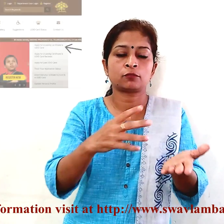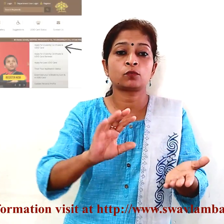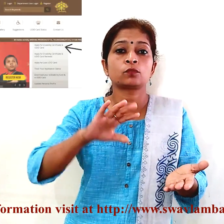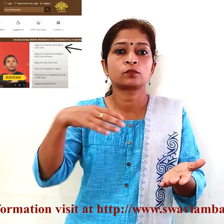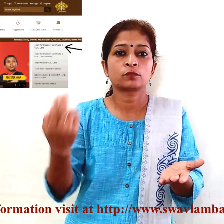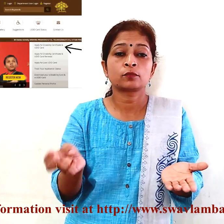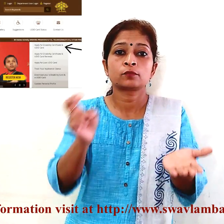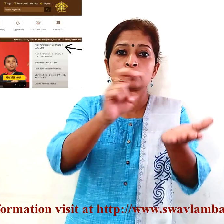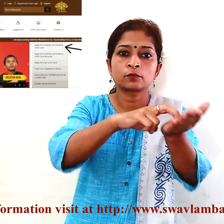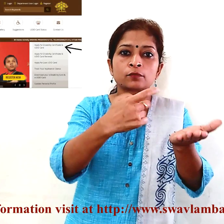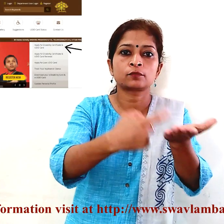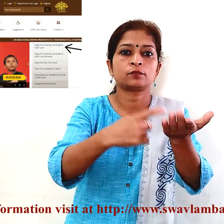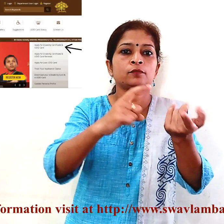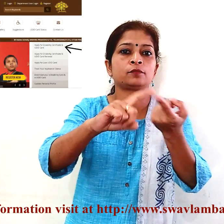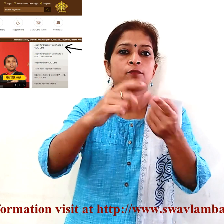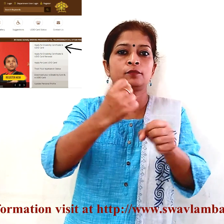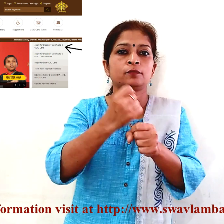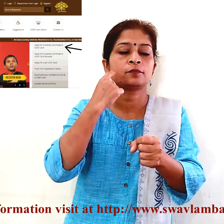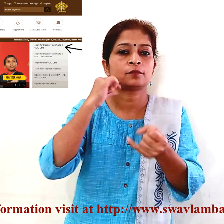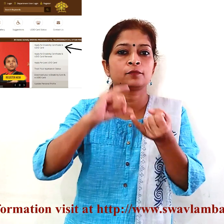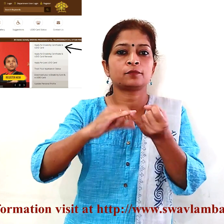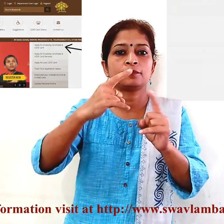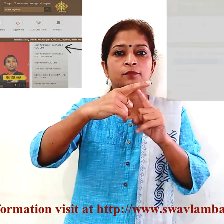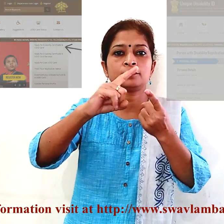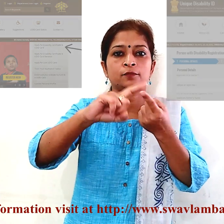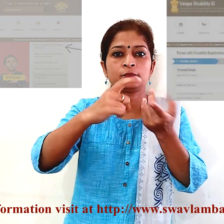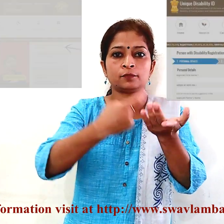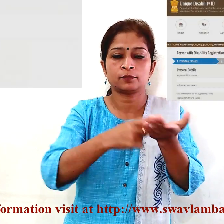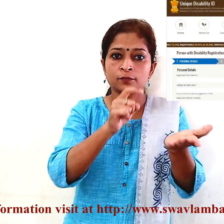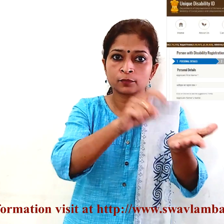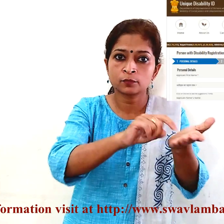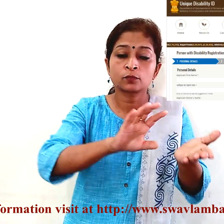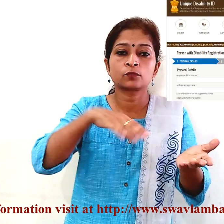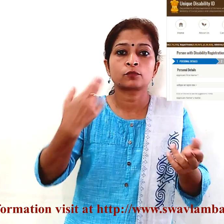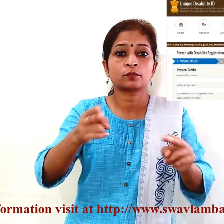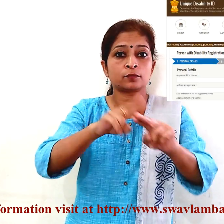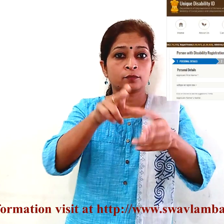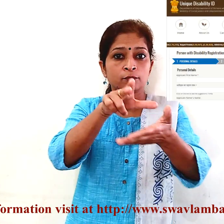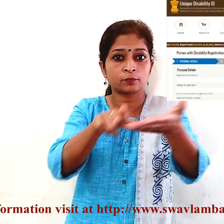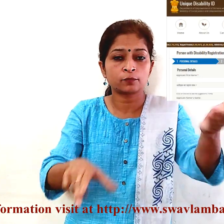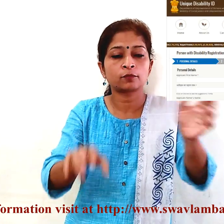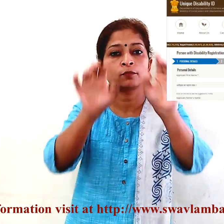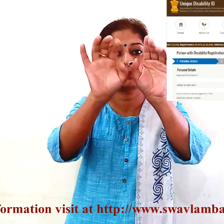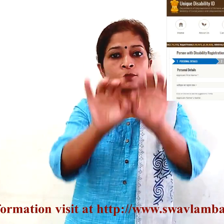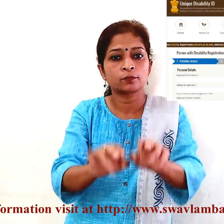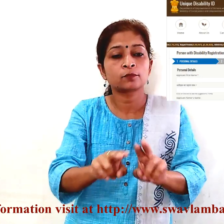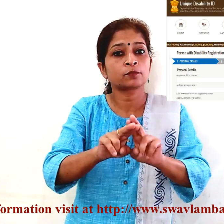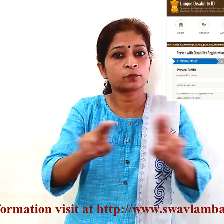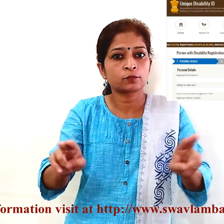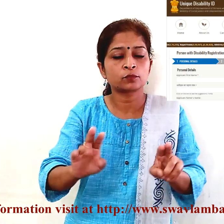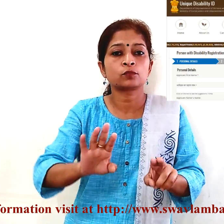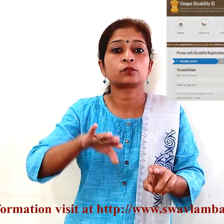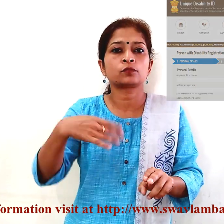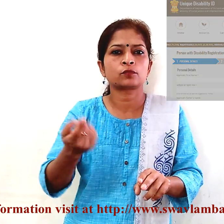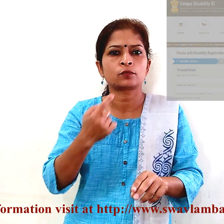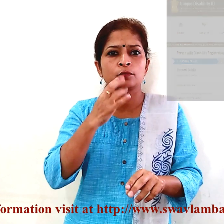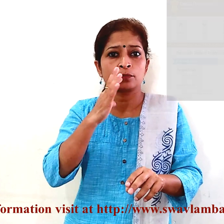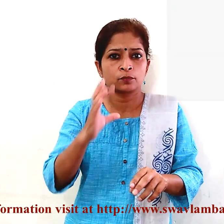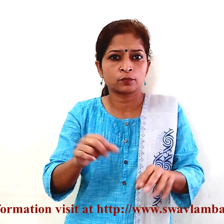इसके बाद वहां दिया हुआ फॉर्म पूरा भरना होगा इसके लिए आवशक दस्तावेज और दो